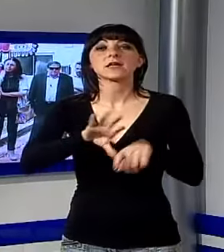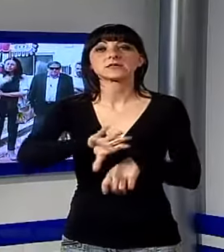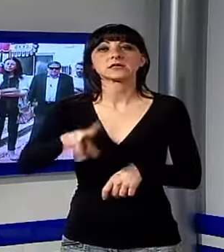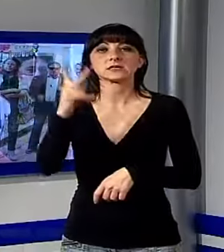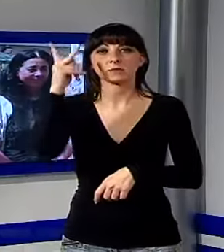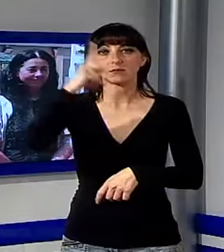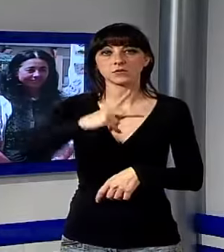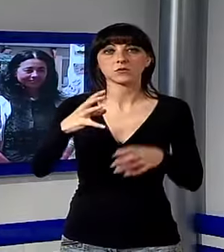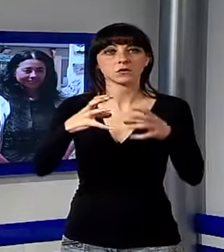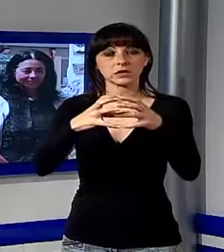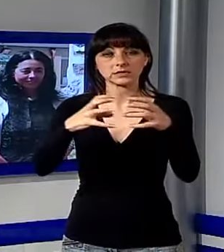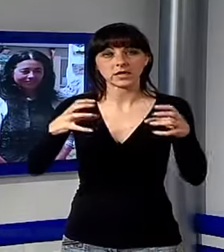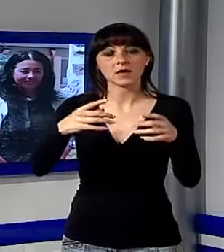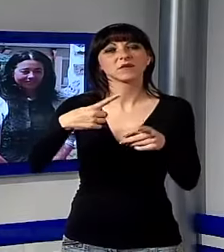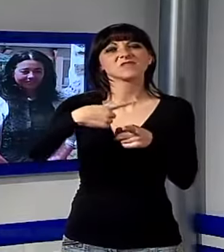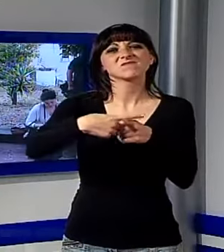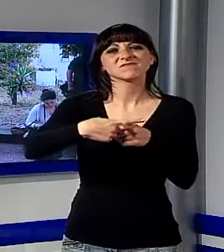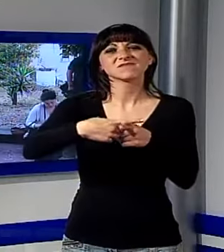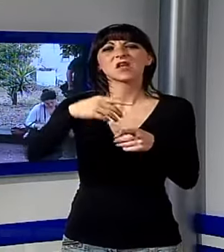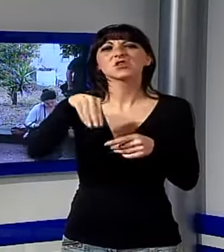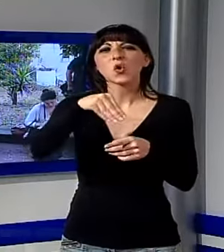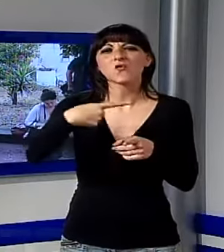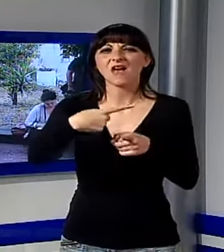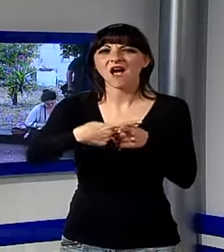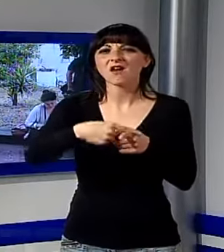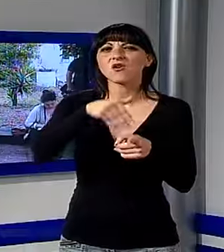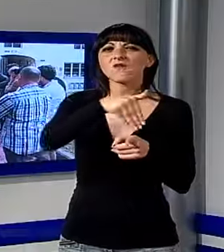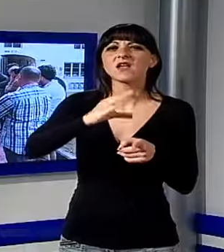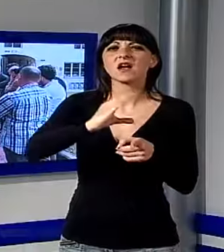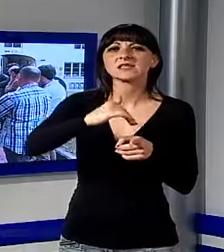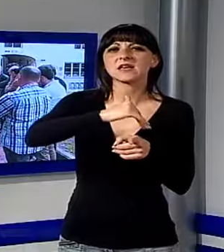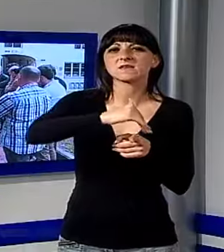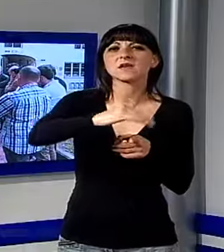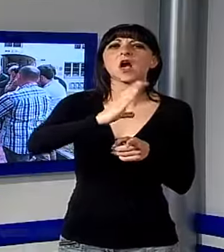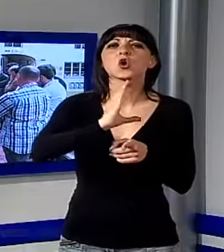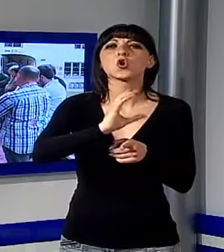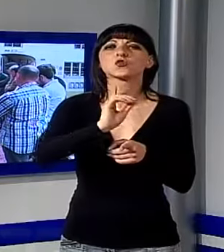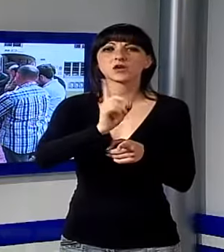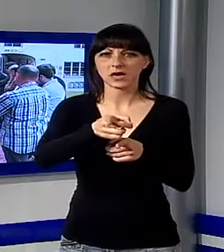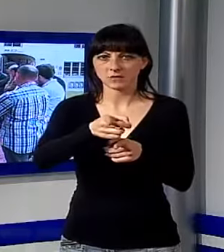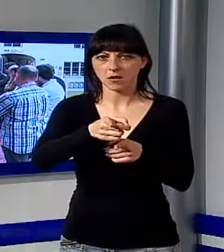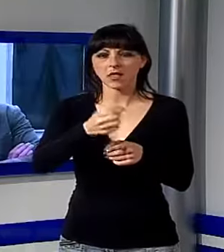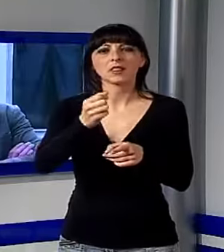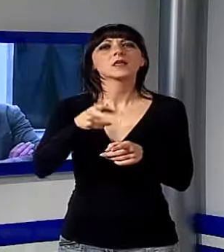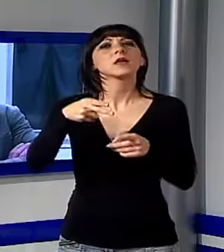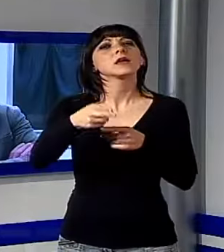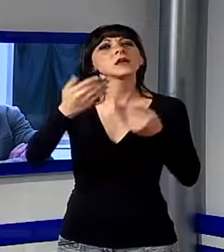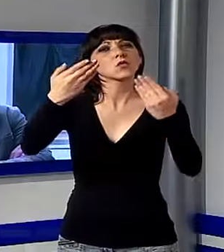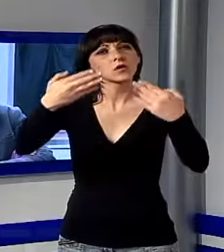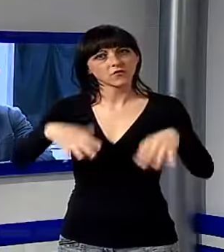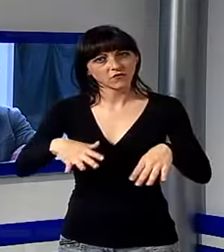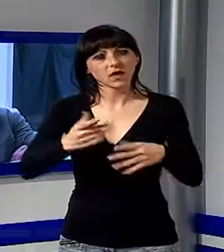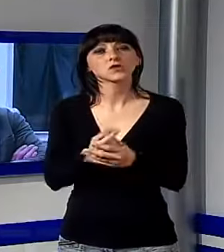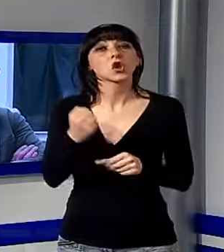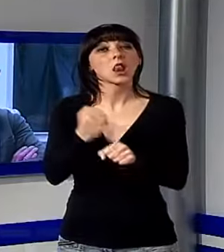sorge tra vie della caserma e Corso Garibaldi è stato ufficialmente inaugurato. I lavori sono stati presentati dal presidente della